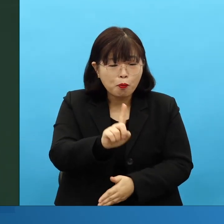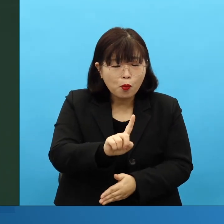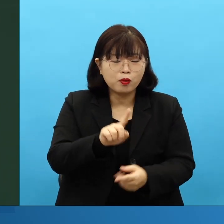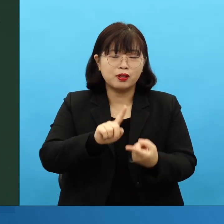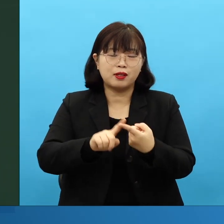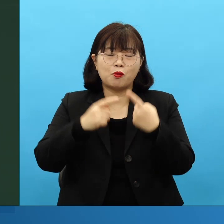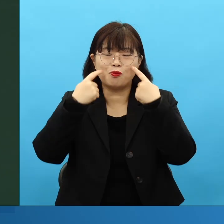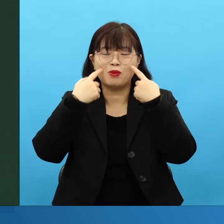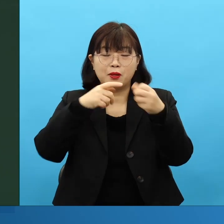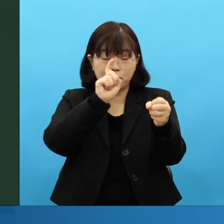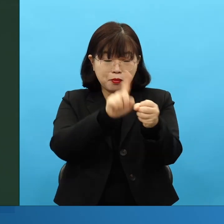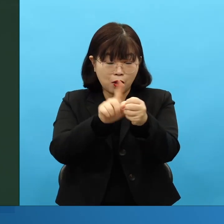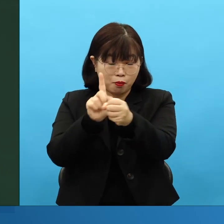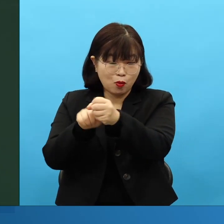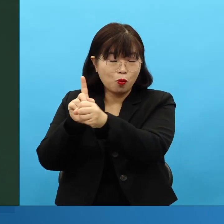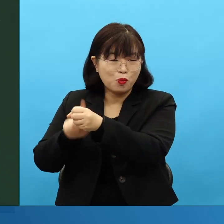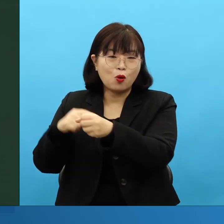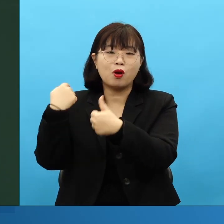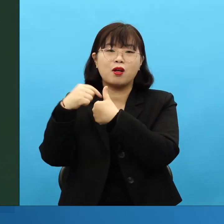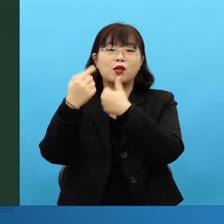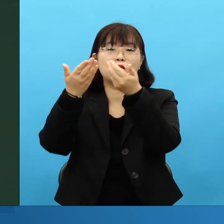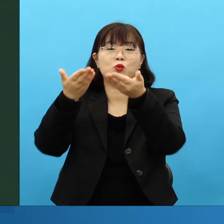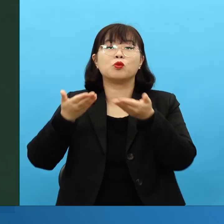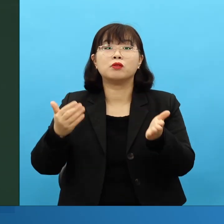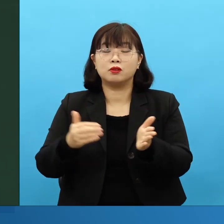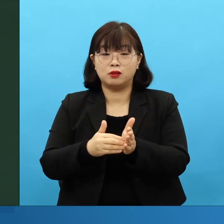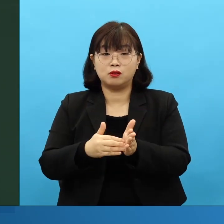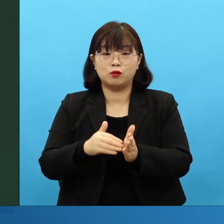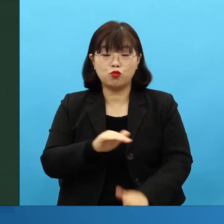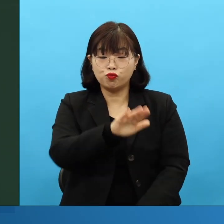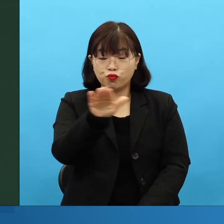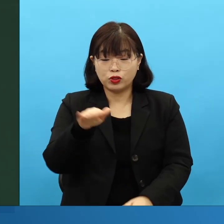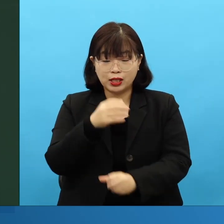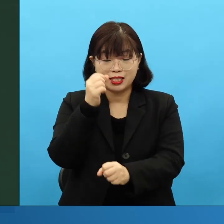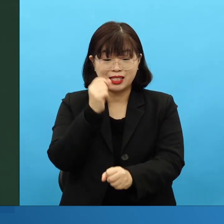이걸 이미 여러분은 알고 있습니다. 이것을 붙잡고 기도를 해야 되는 겁니다.